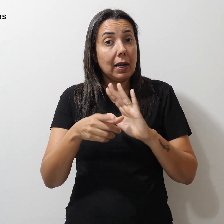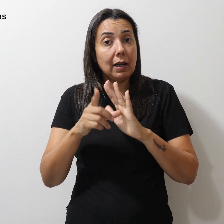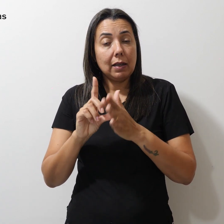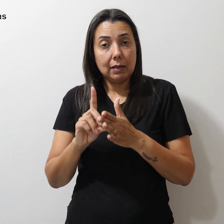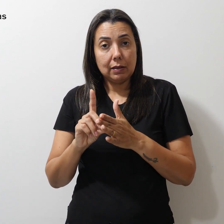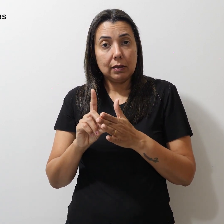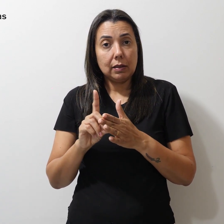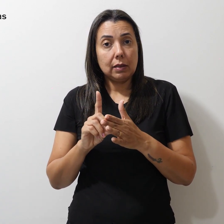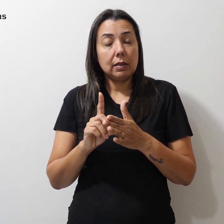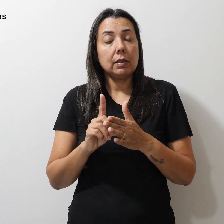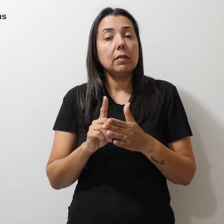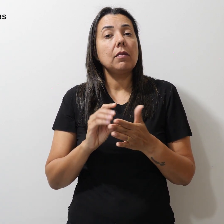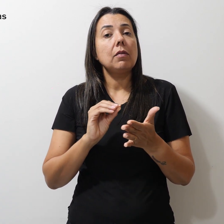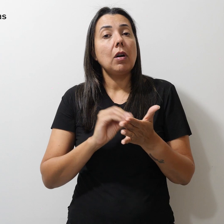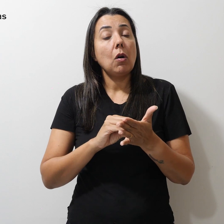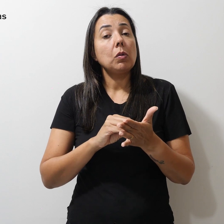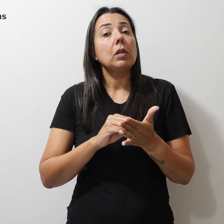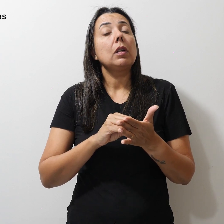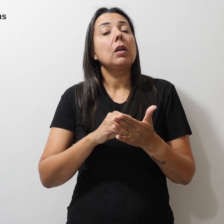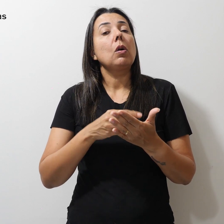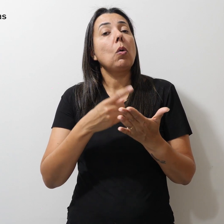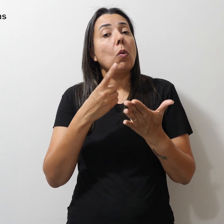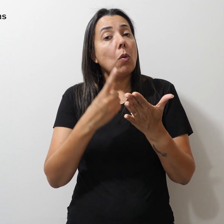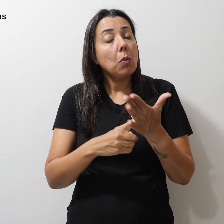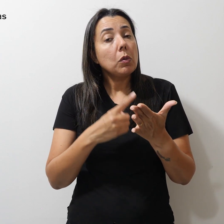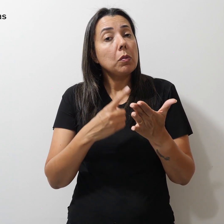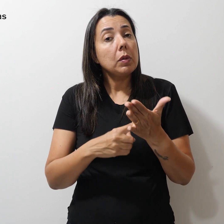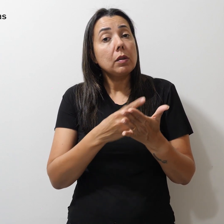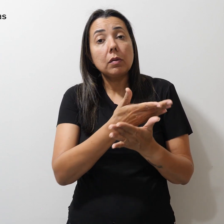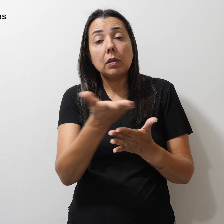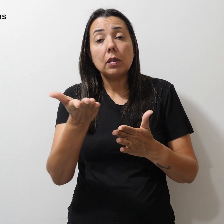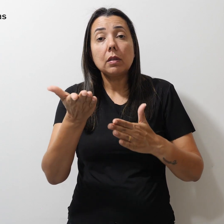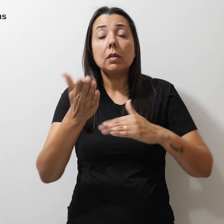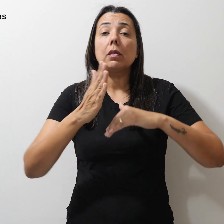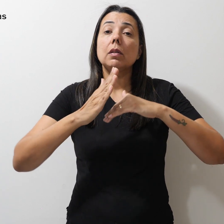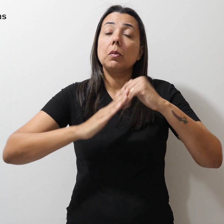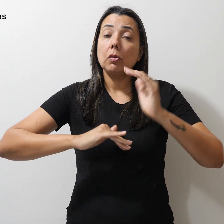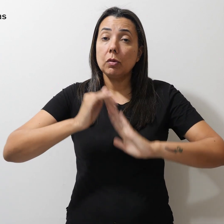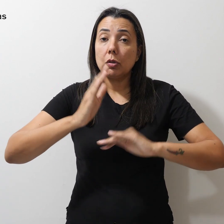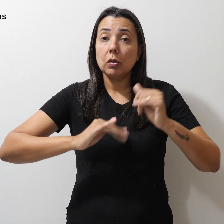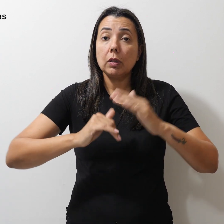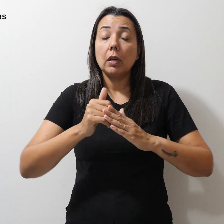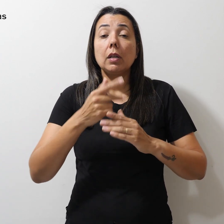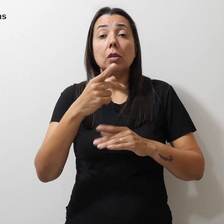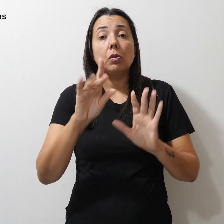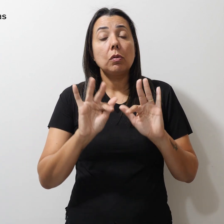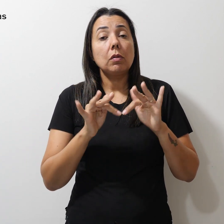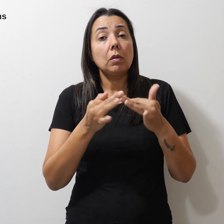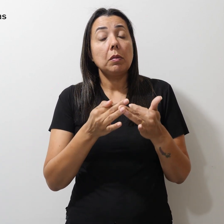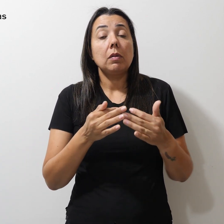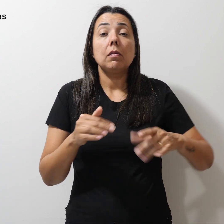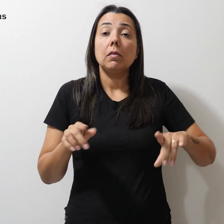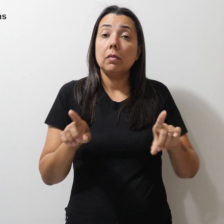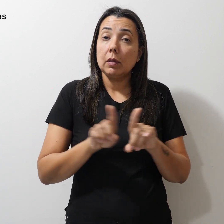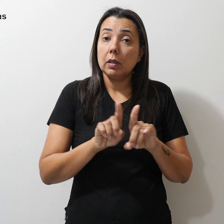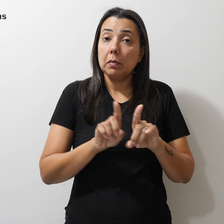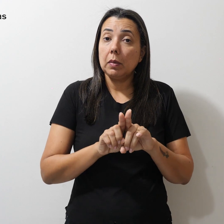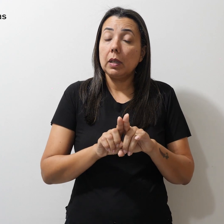compromete a subsistência desses professores e de suas famílias, além de resultar